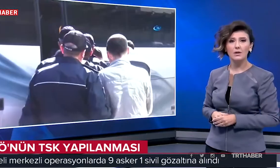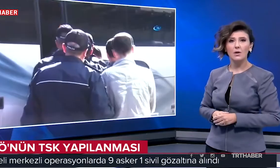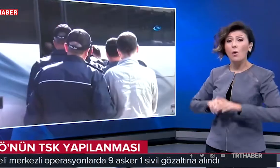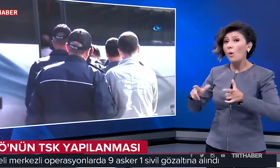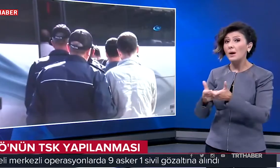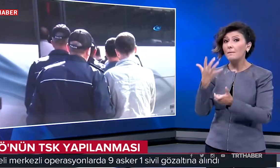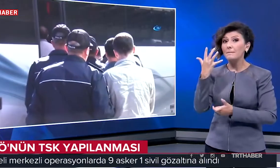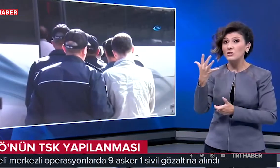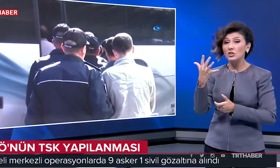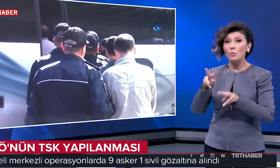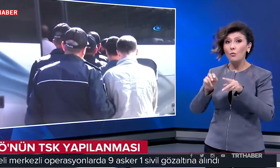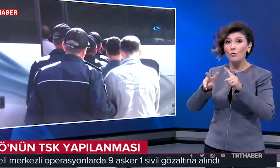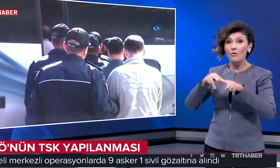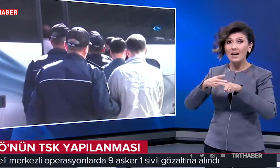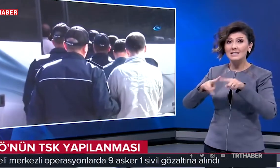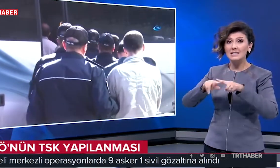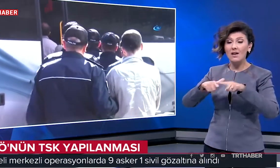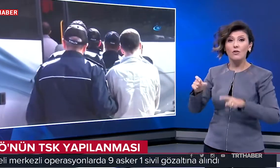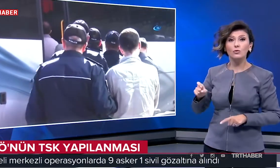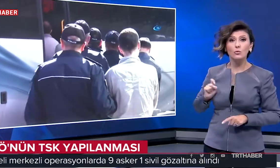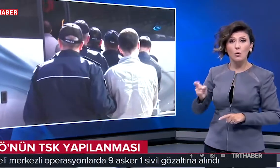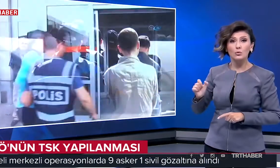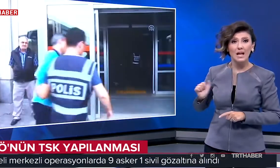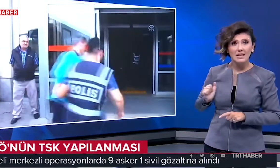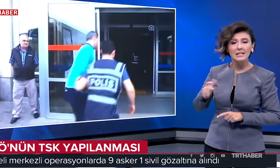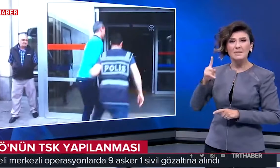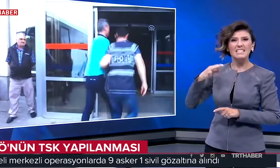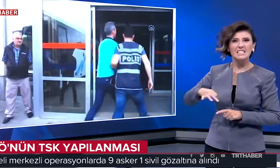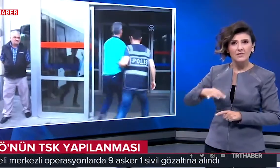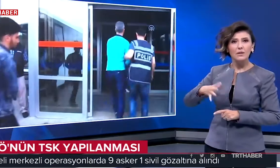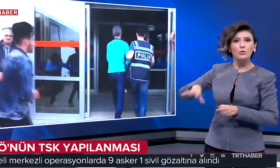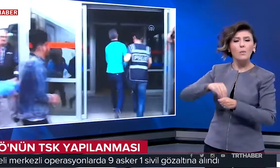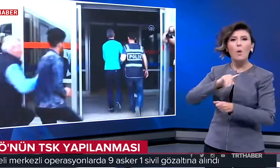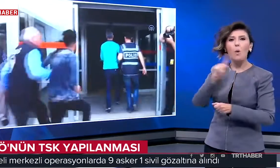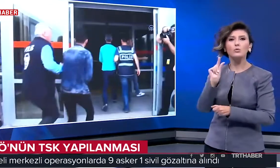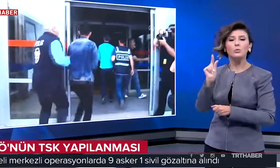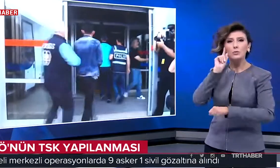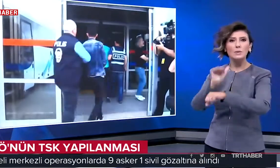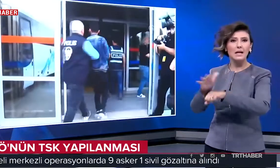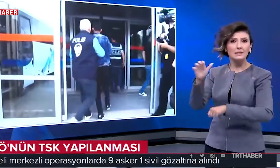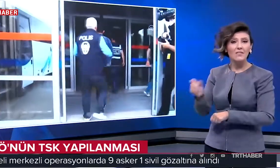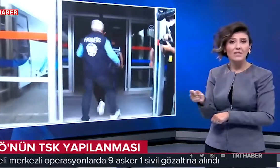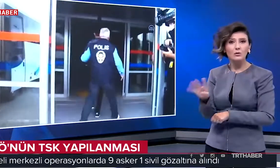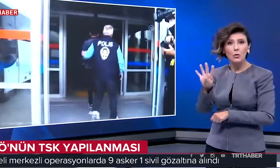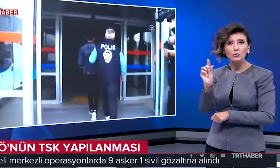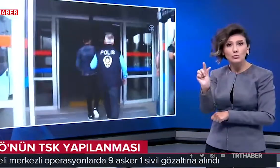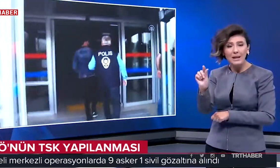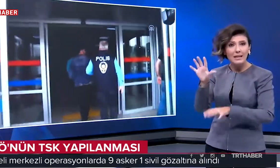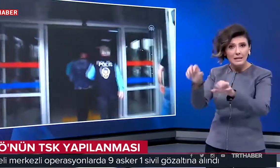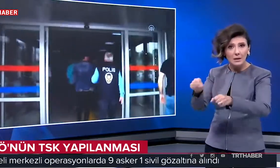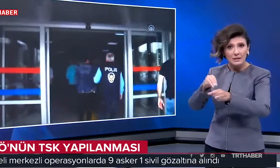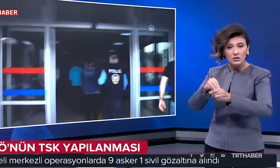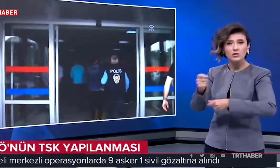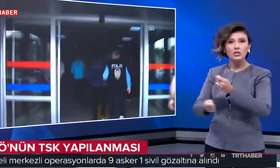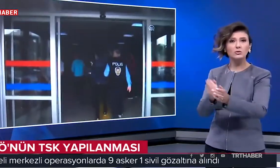Operasyonlarda 5'i muvazzaf, 9 askerli, 1 sivil olmak üzere 10 şüpheli gözaltına alındı. Firari 4 şüphelinin yakalanması